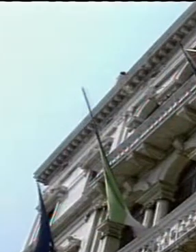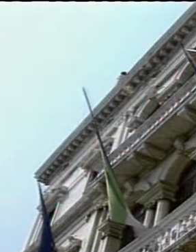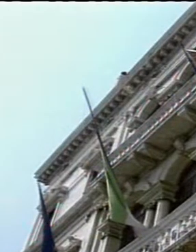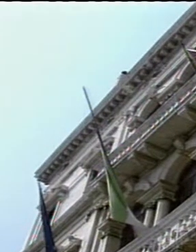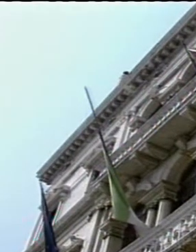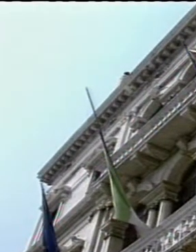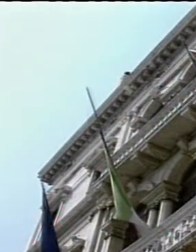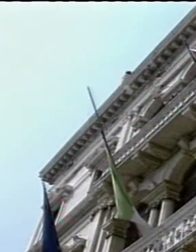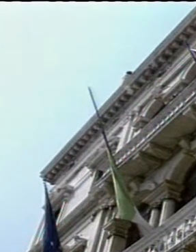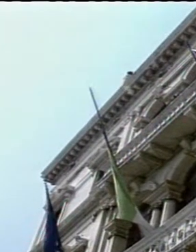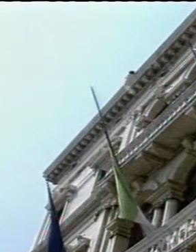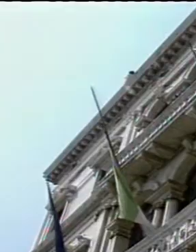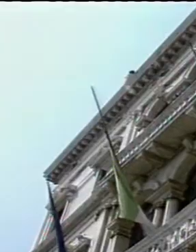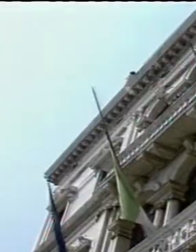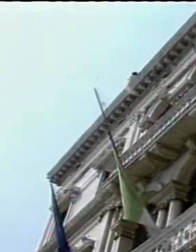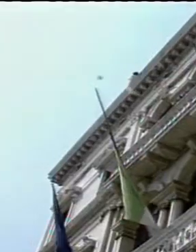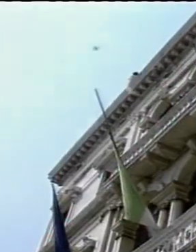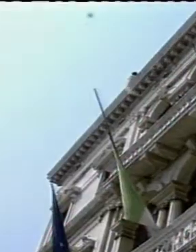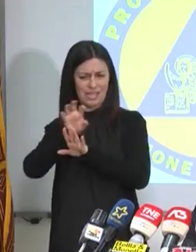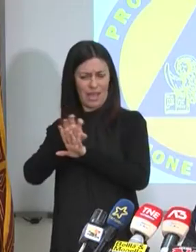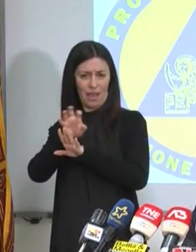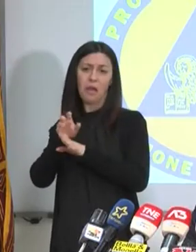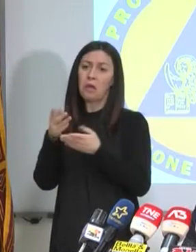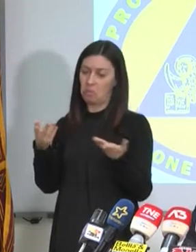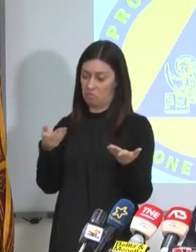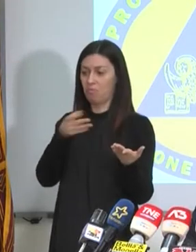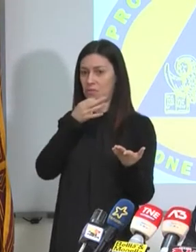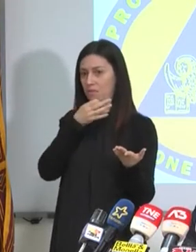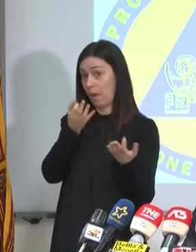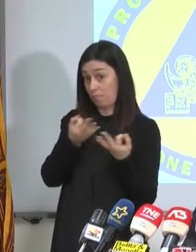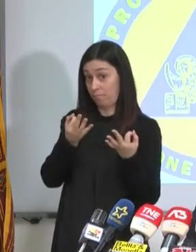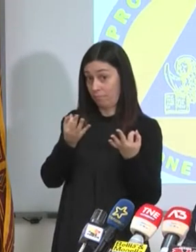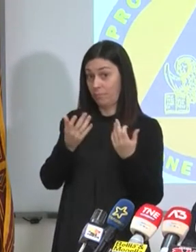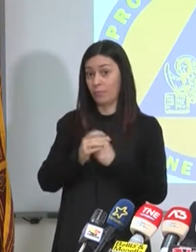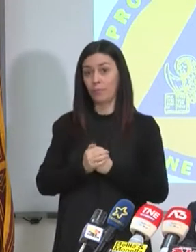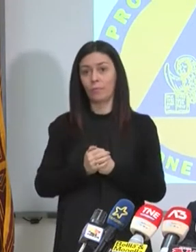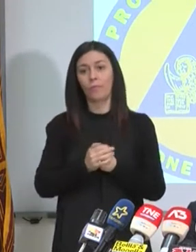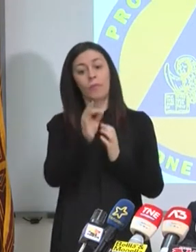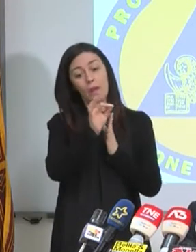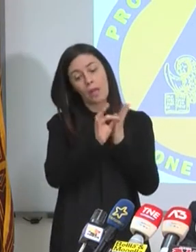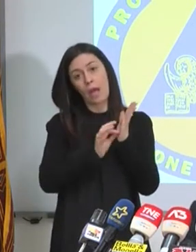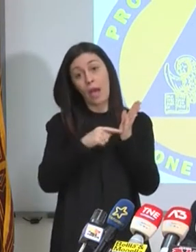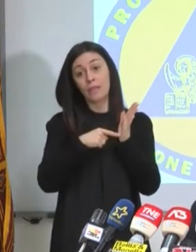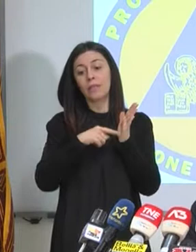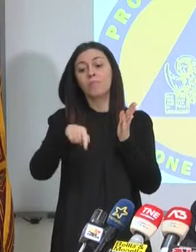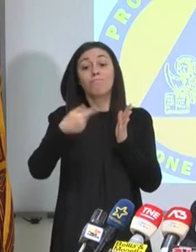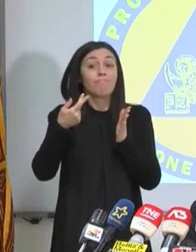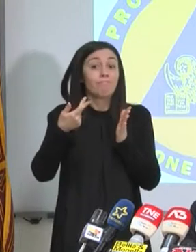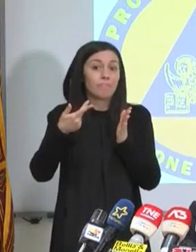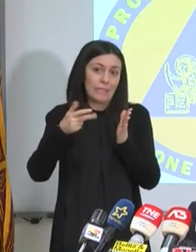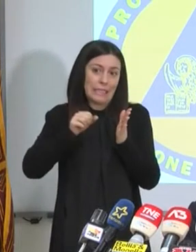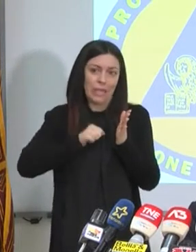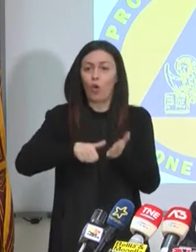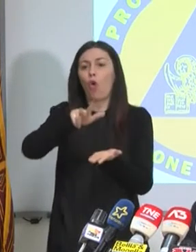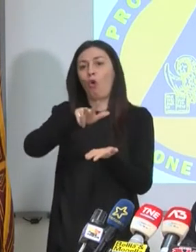lo conferma anche il governatore Luca Zaia. Sono dati assolutamente che ci confermeranno la zona gialla per